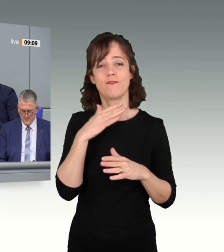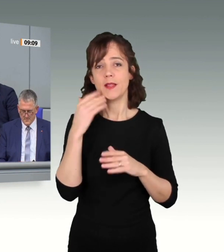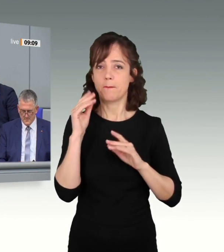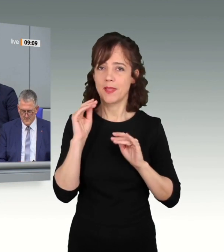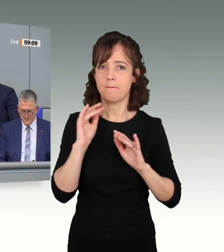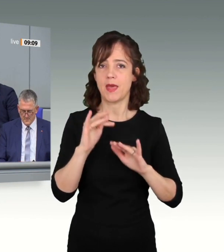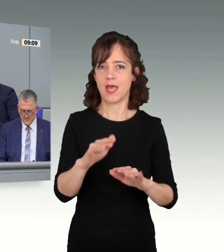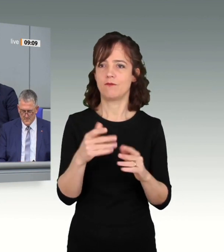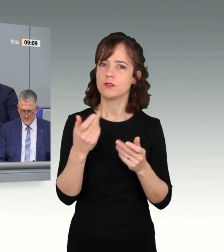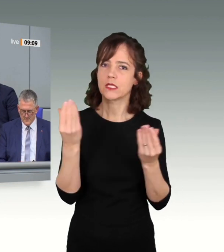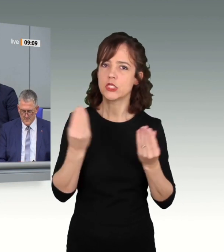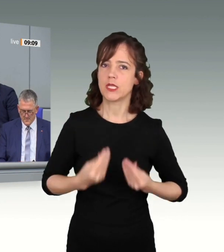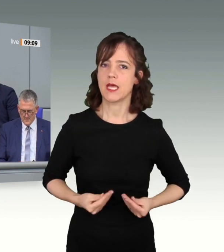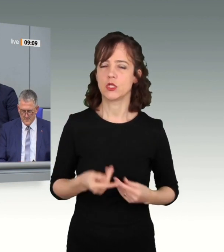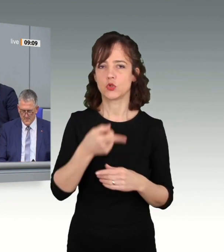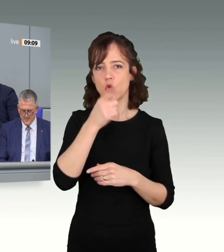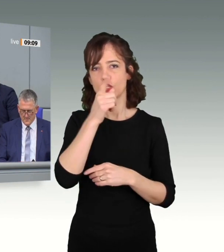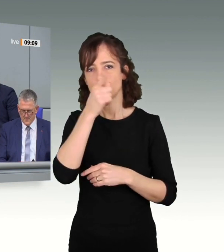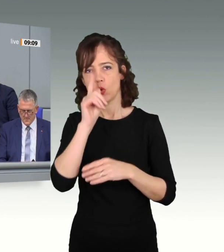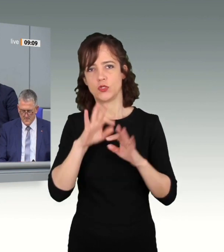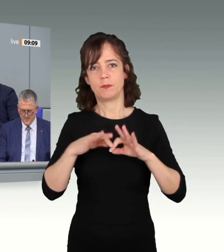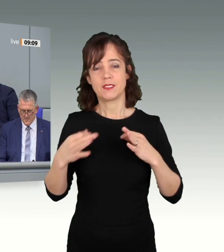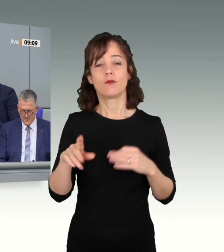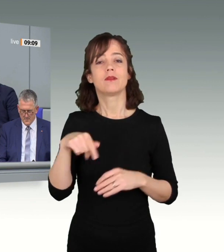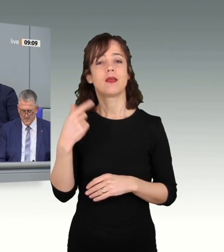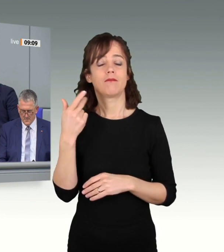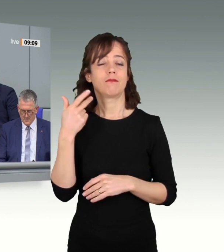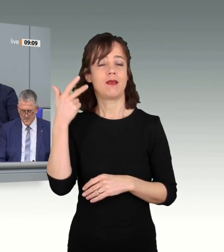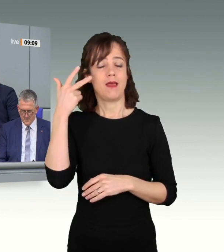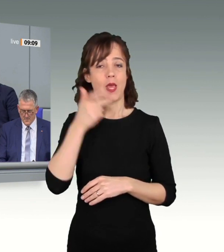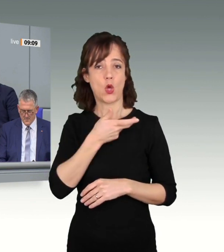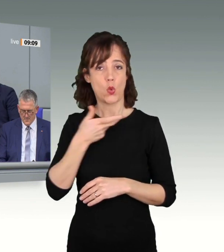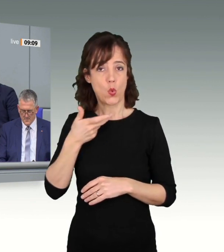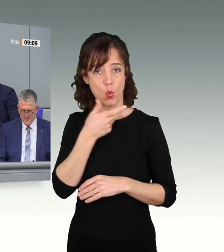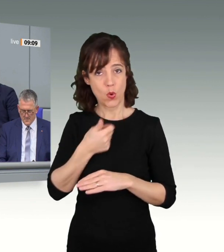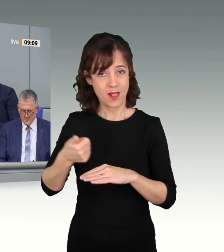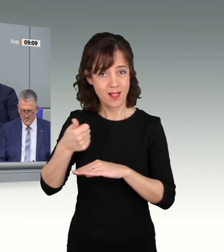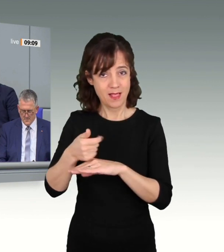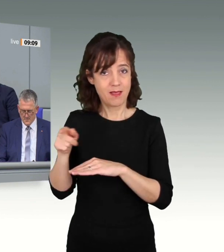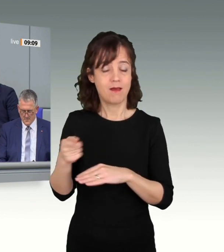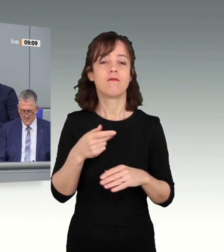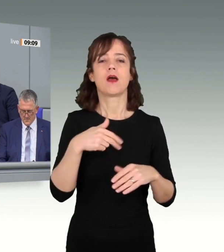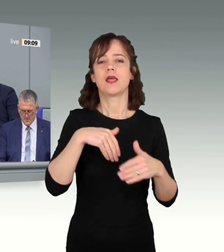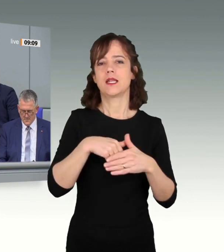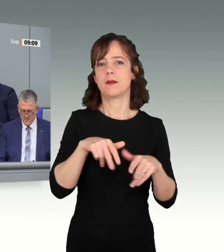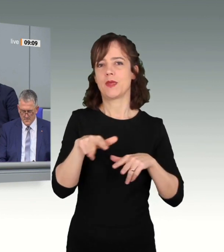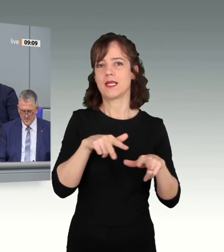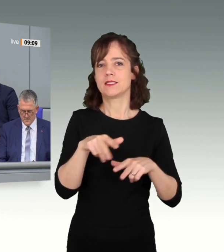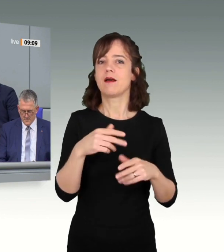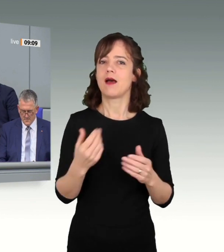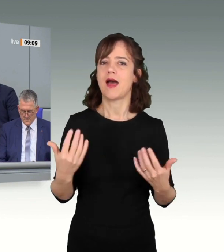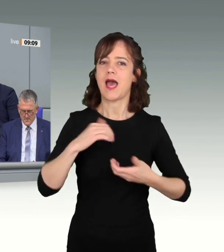gestaltet. Als Innenminister unter Helmut Kohl haben Sie den Einigungsvertrag entworfen und den